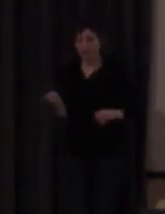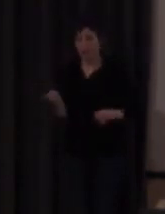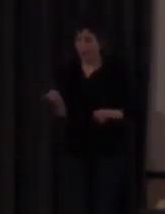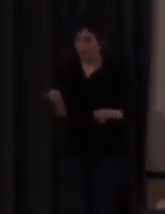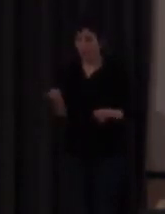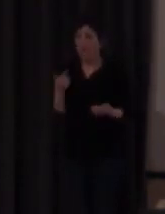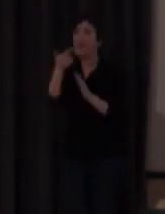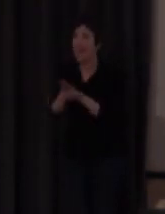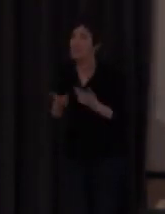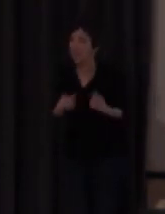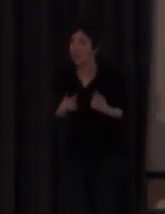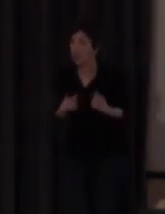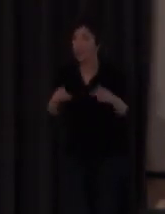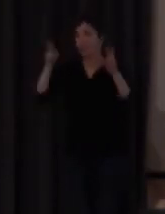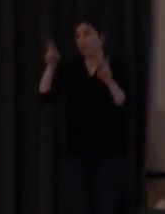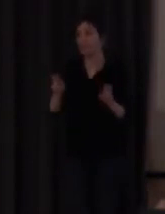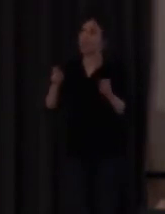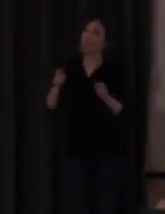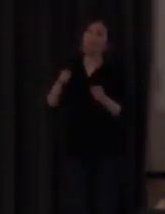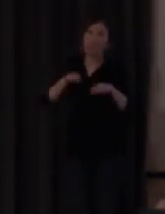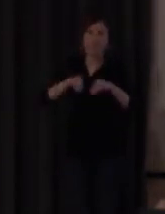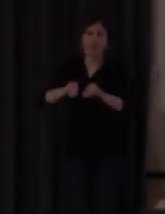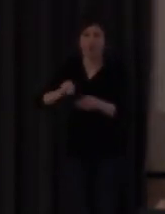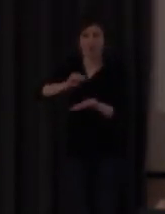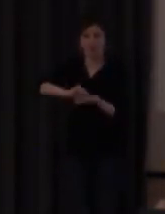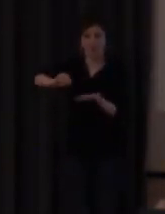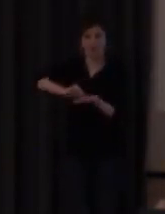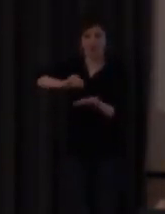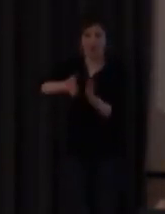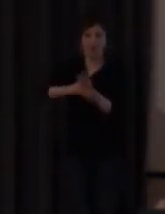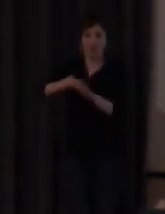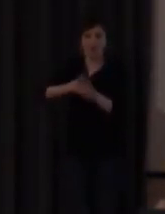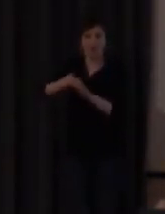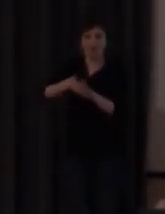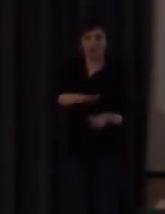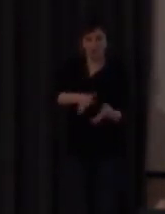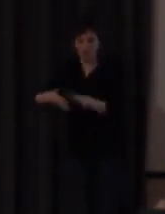Y me refiero al empleo de la escritura de las lenguas de signos. Ya, por ejemplo,